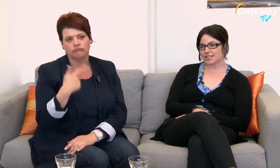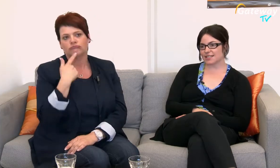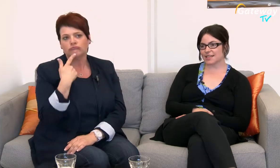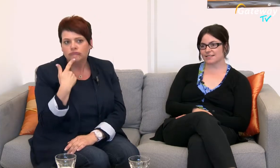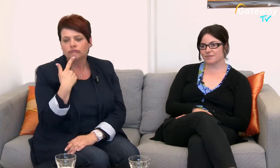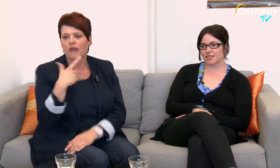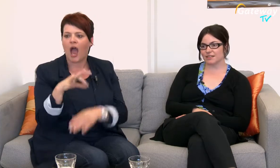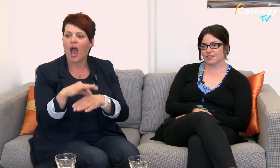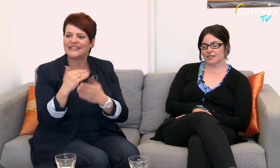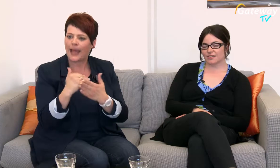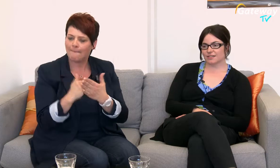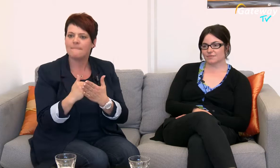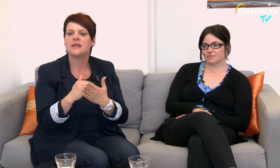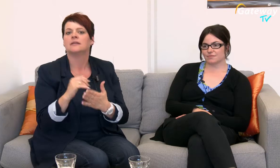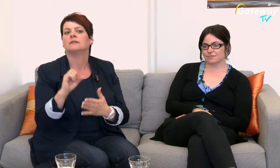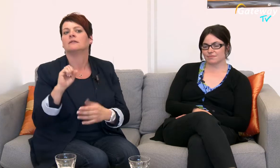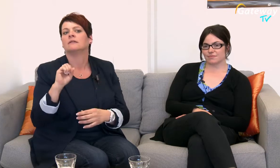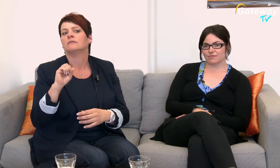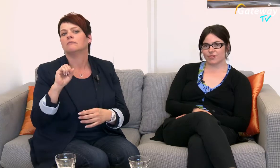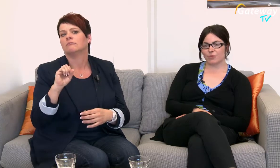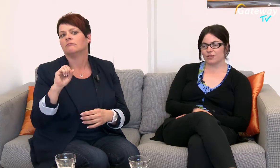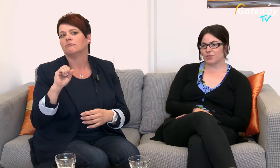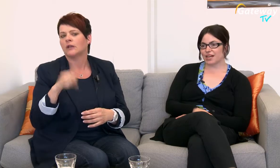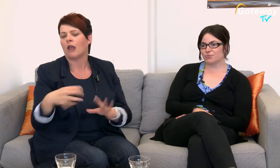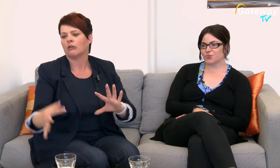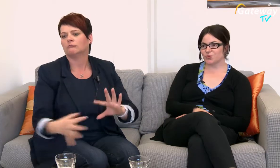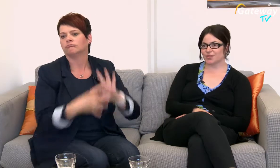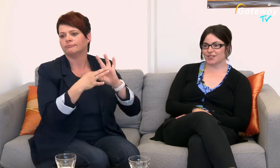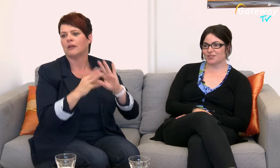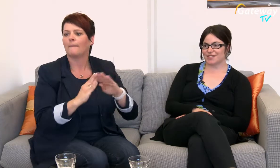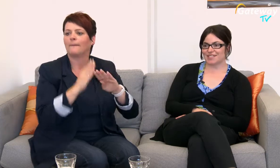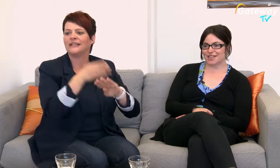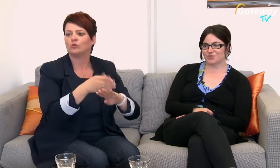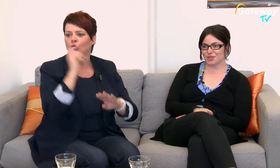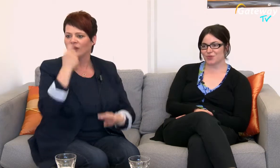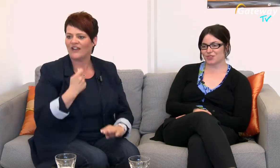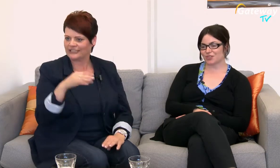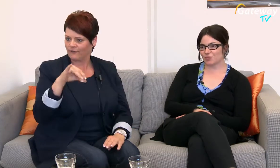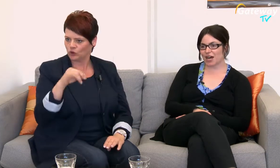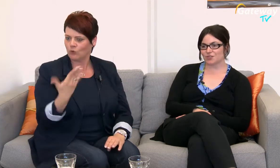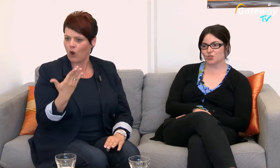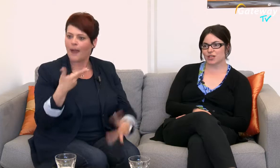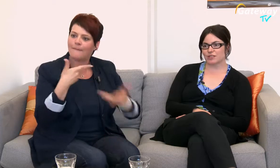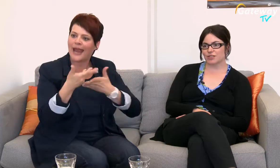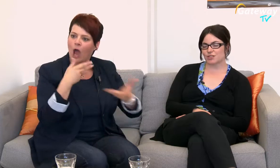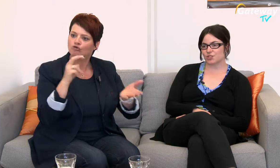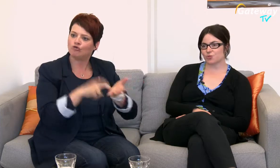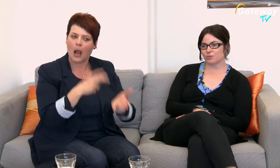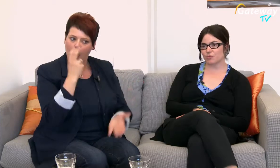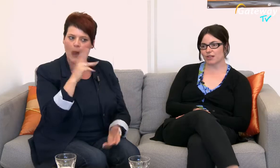diesen Arzttermin verbinden mit einem Besuch der Universität Würzburg und auch der Beratungsstelle, weil ich ja schon immer mal